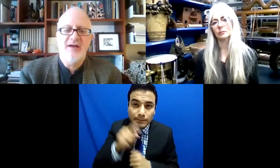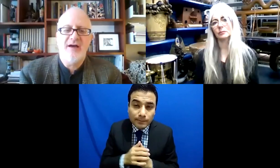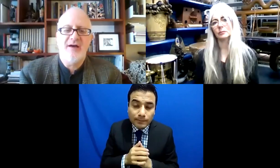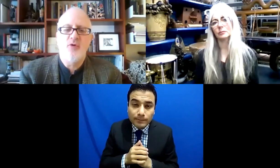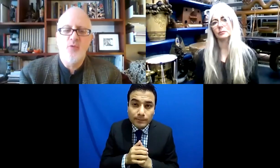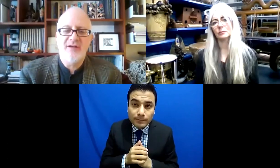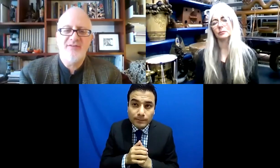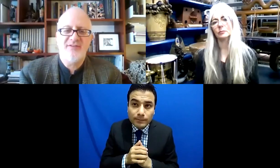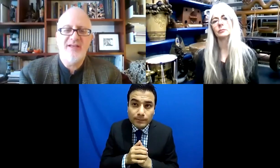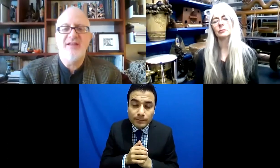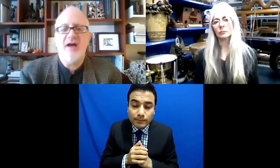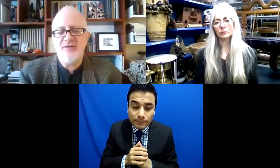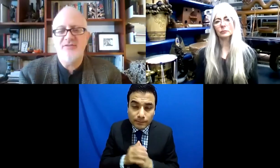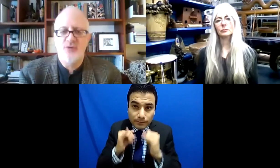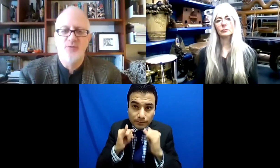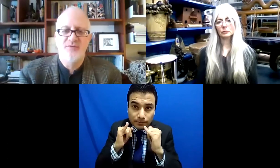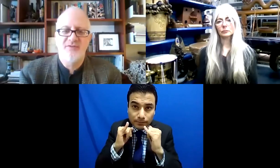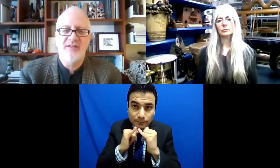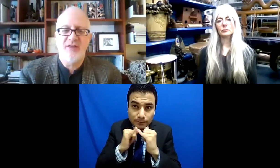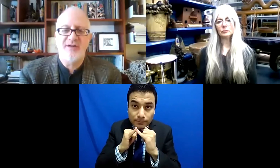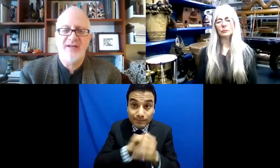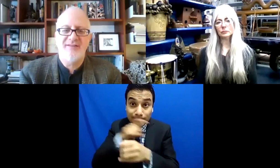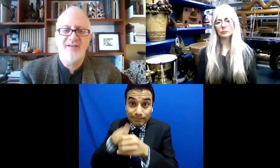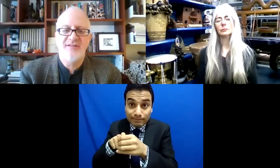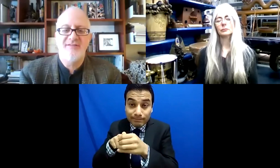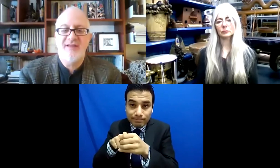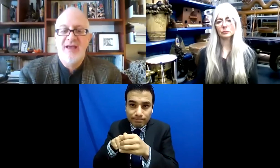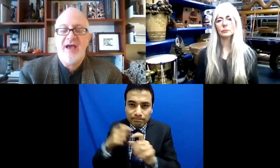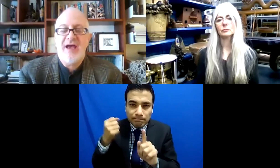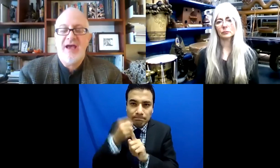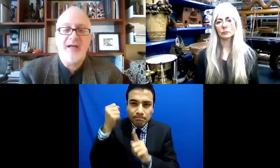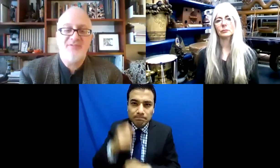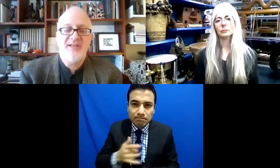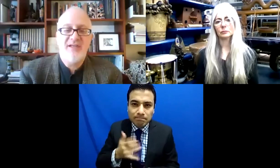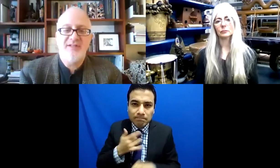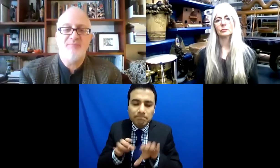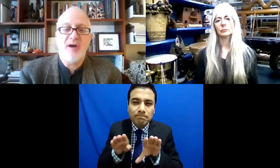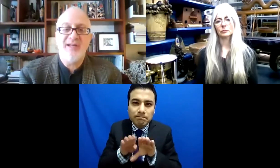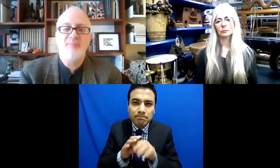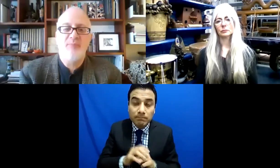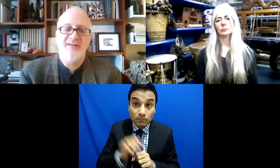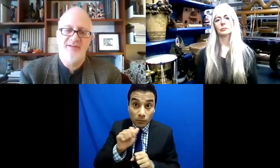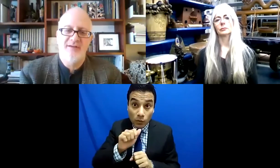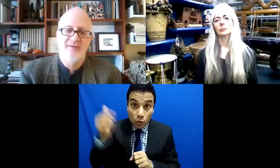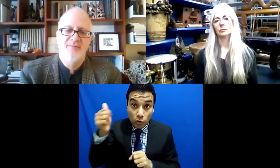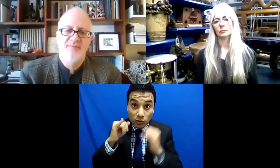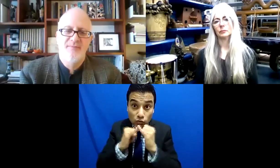entrada a la academia en otras escuelas, si tuvo un impacto en otras organizaciones y